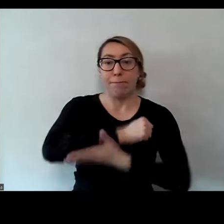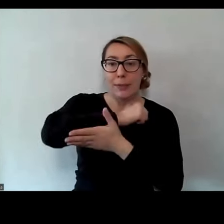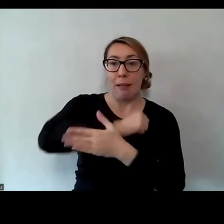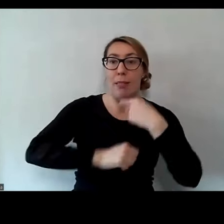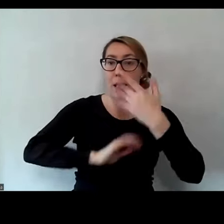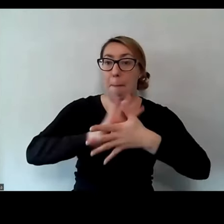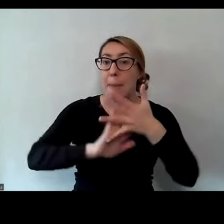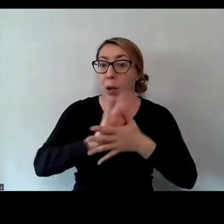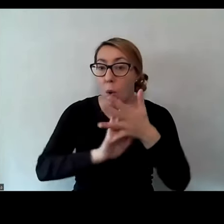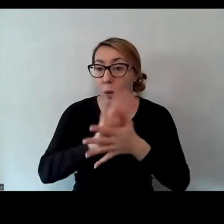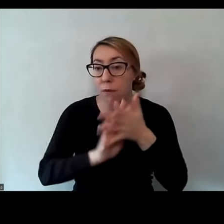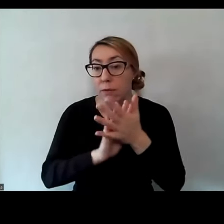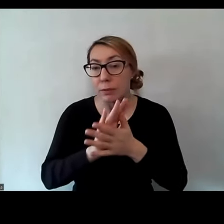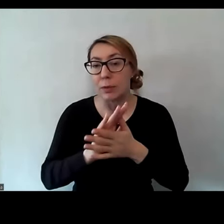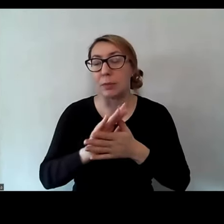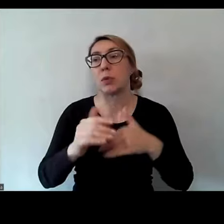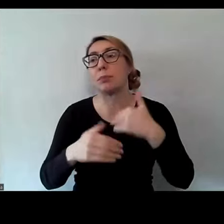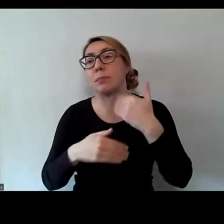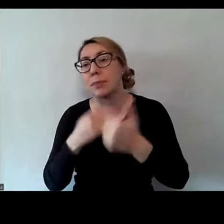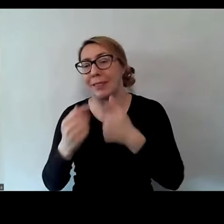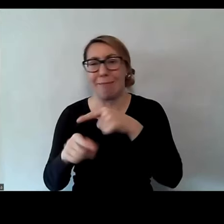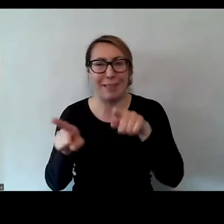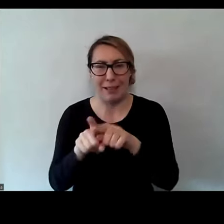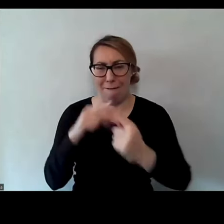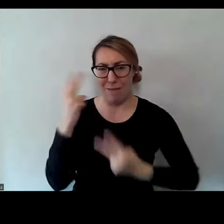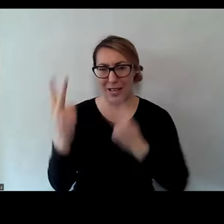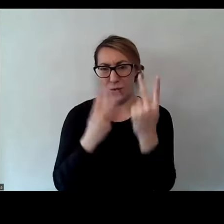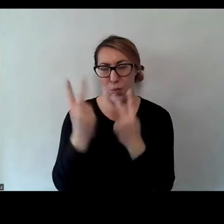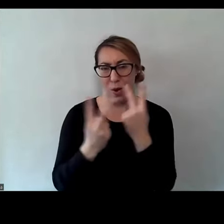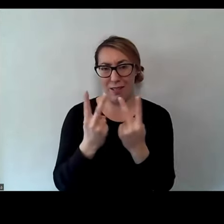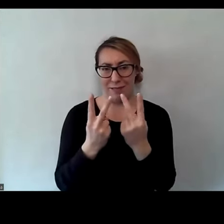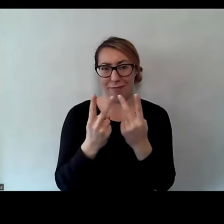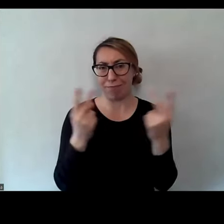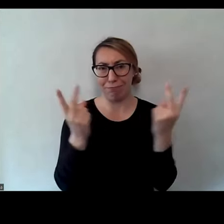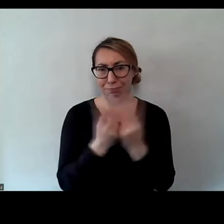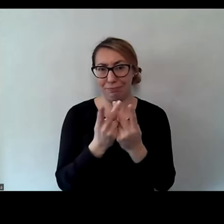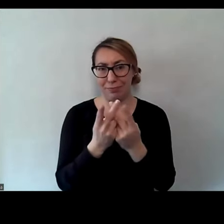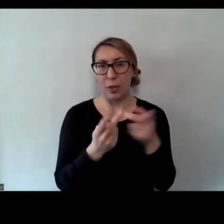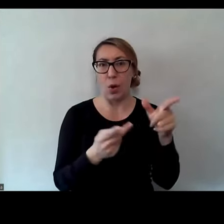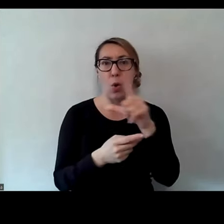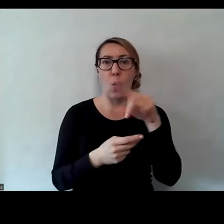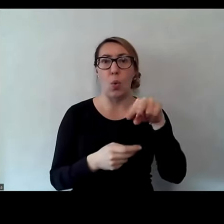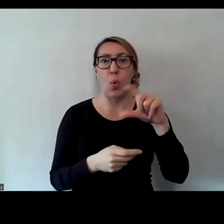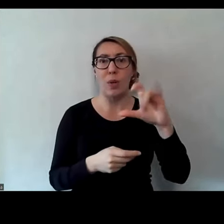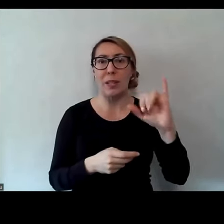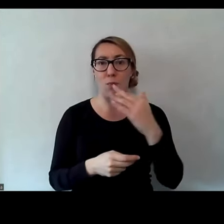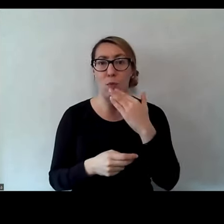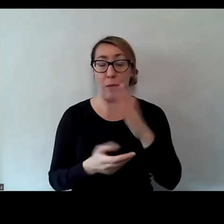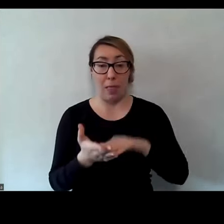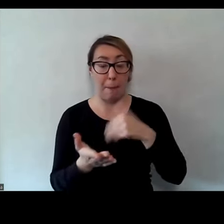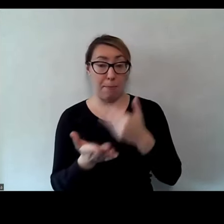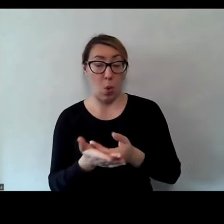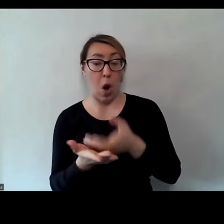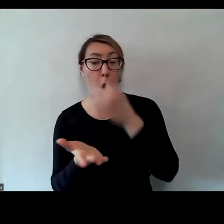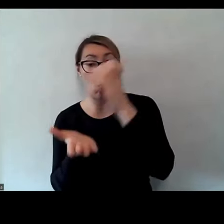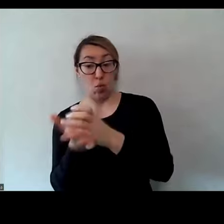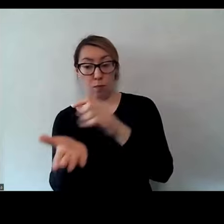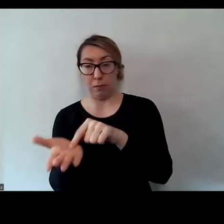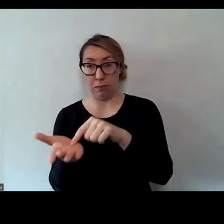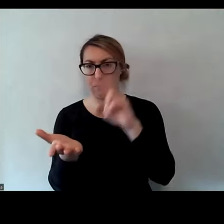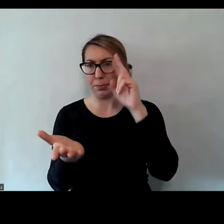który tak czy inaczej będzie sprowadzony do wizualizacji, to o czym mówiła Łucja, że jeżeli kubek przypomina kubek,